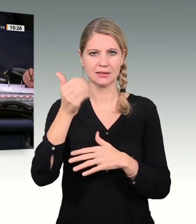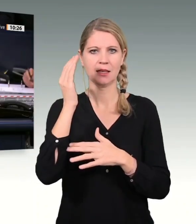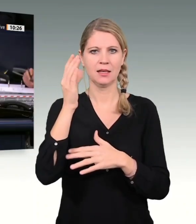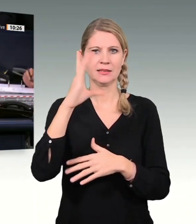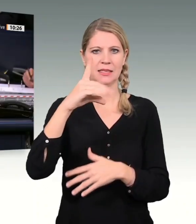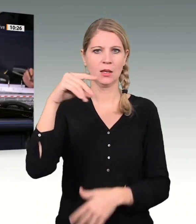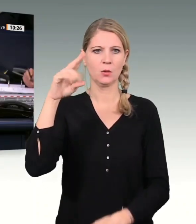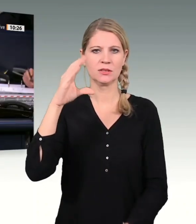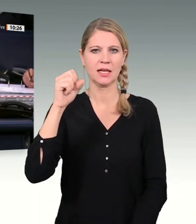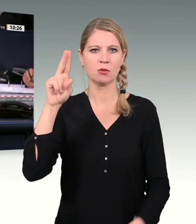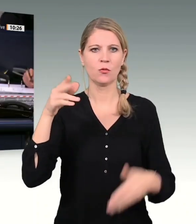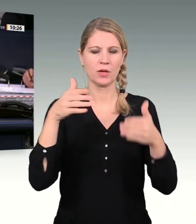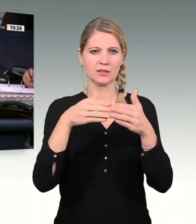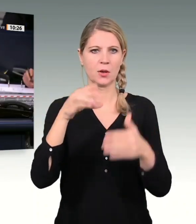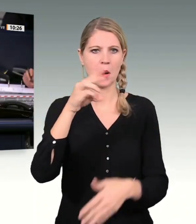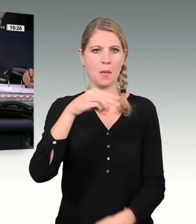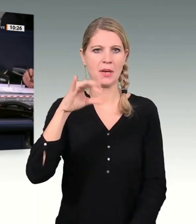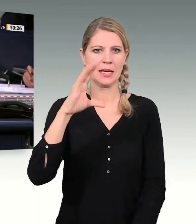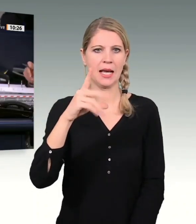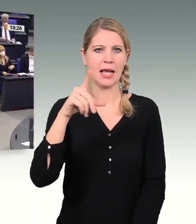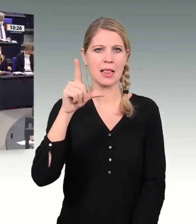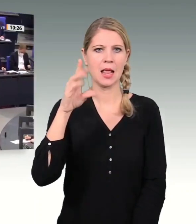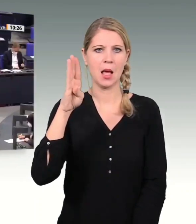-CSU-Fraktion Michael Brand.